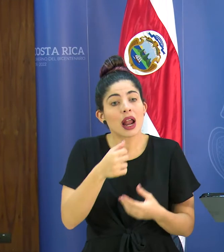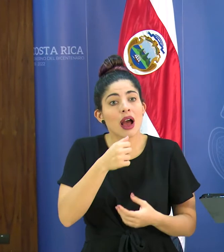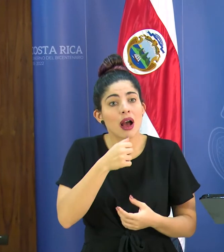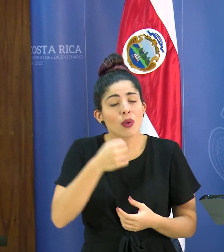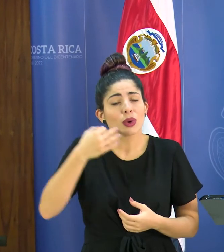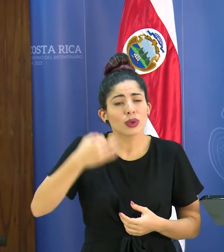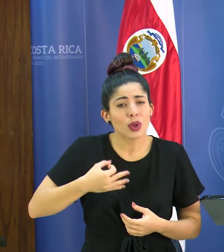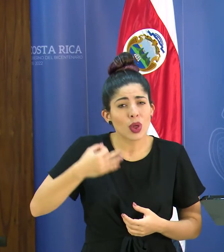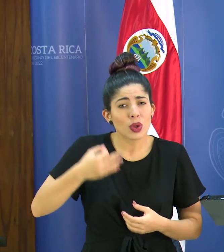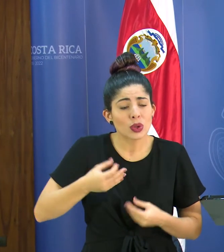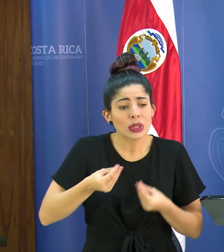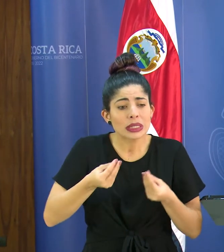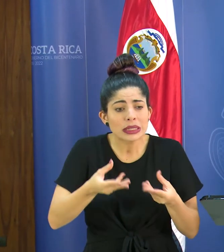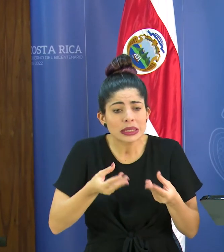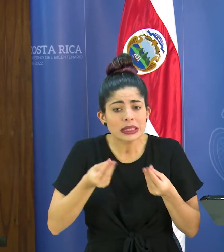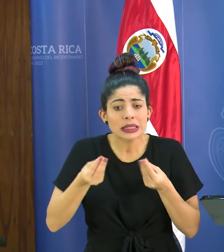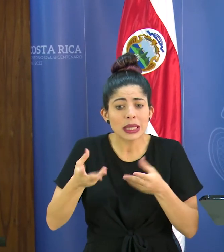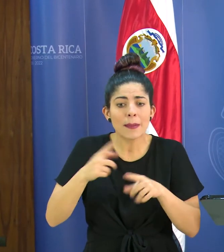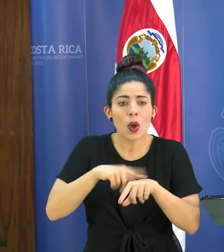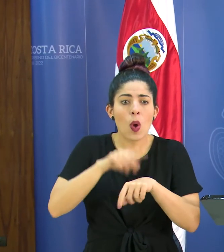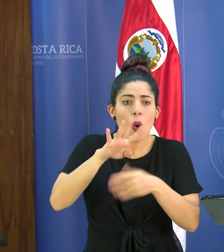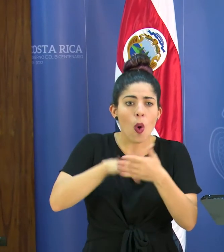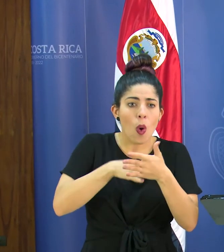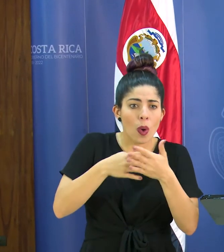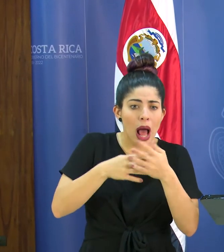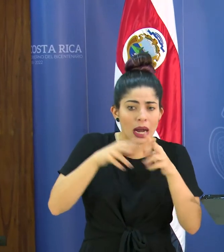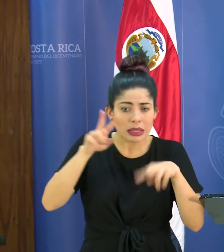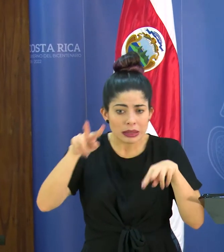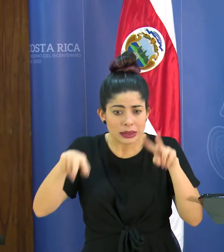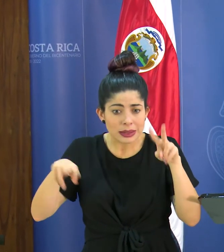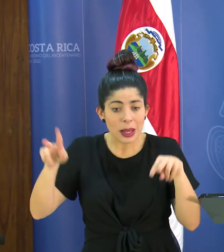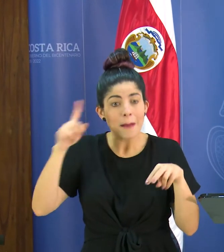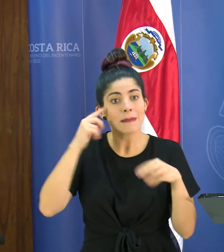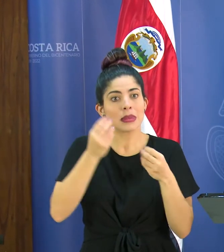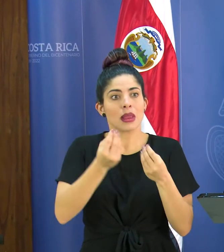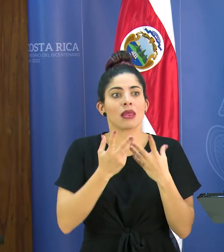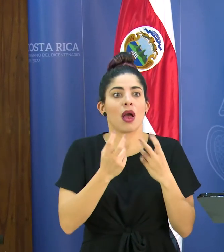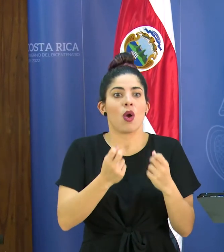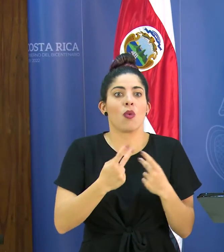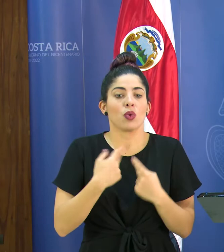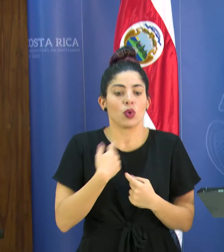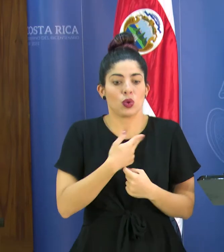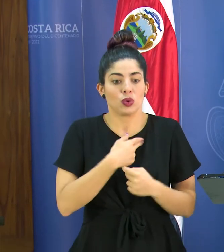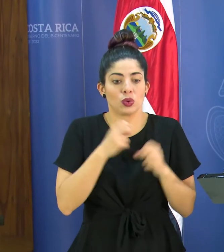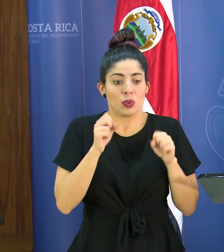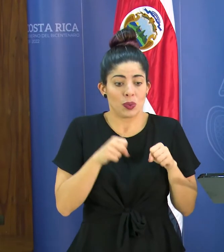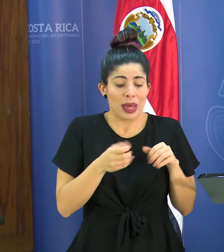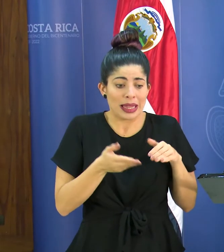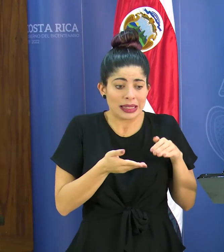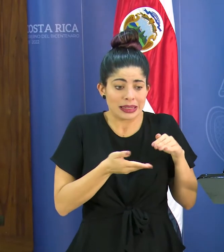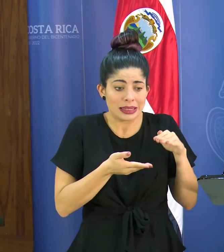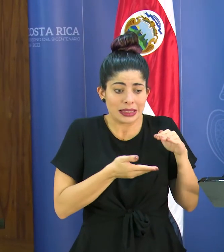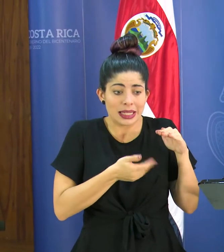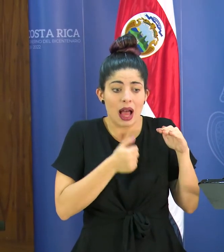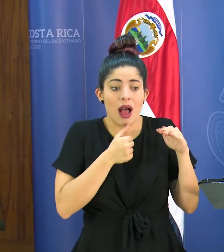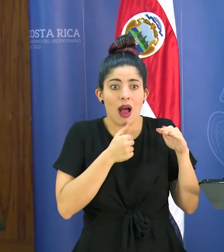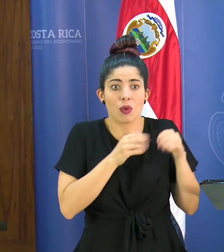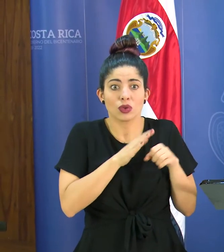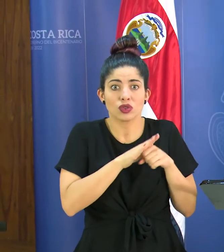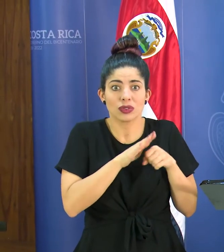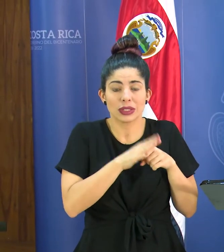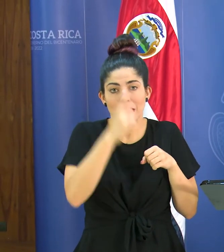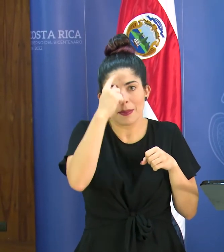días pero a determinadas horas de tal manera que nos permita volver a almacenar agua en nuestros tanques de